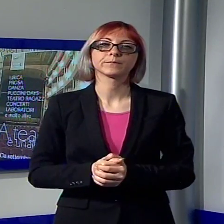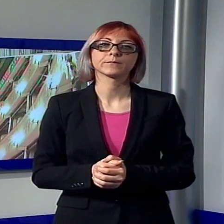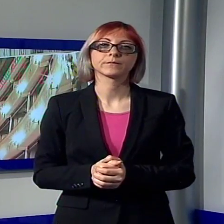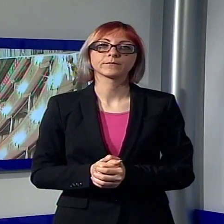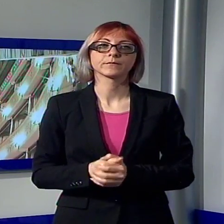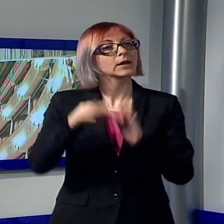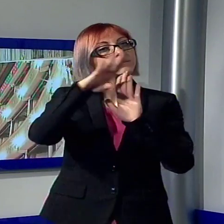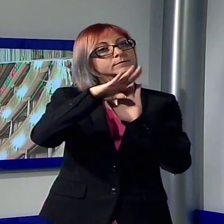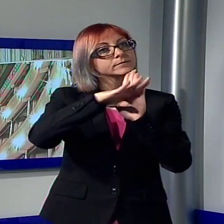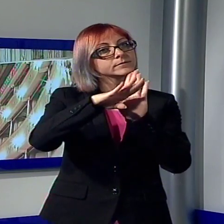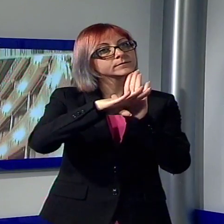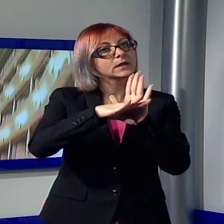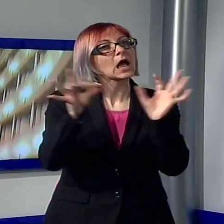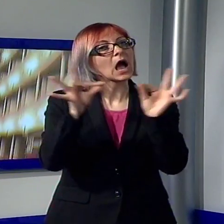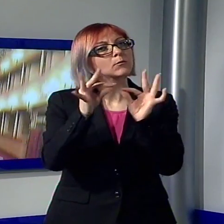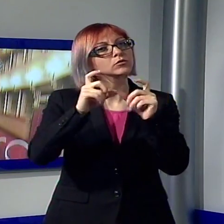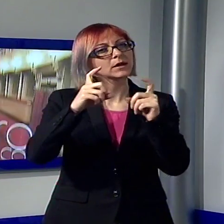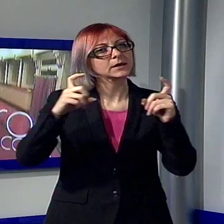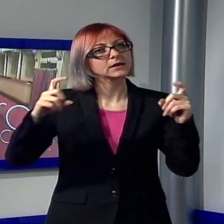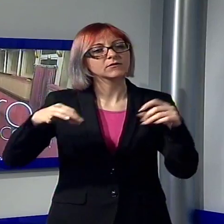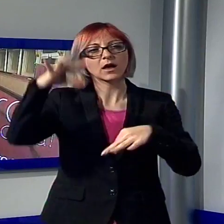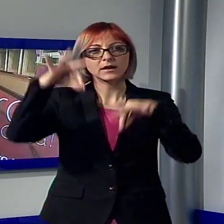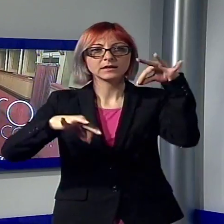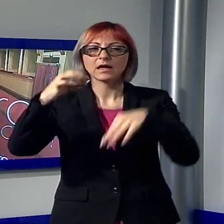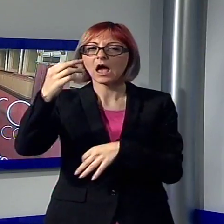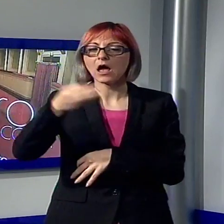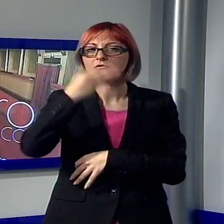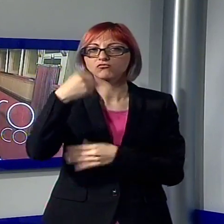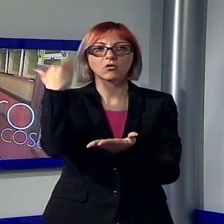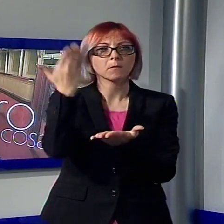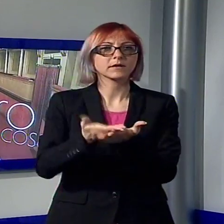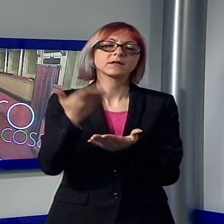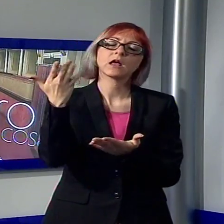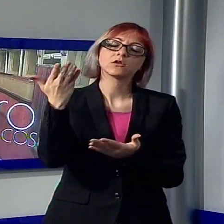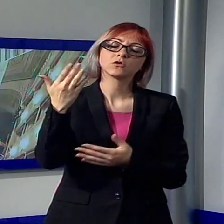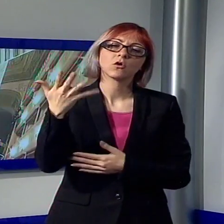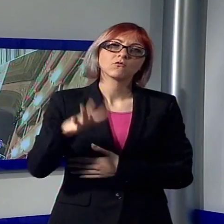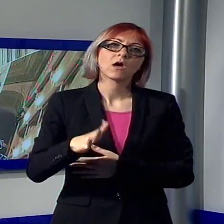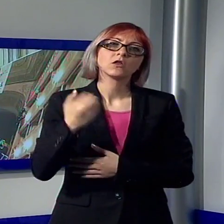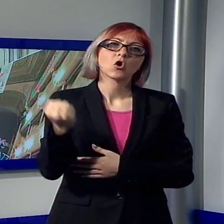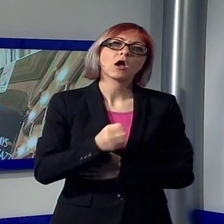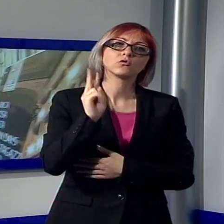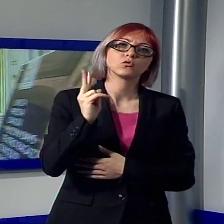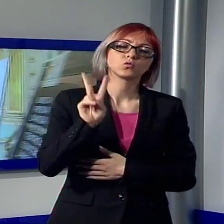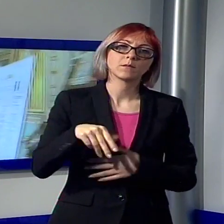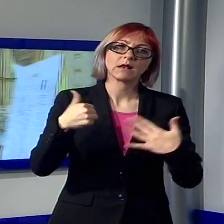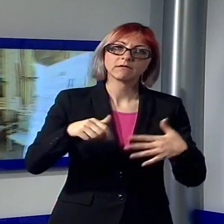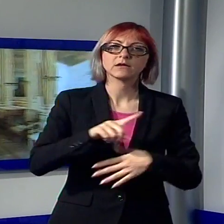stagioni di opera, prosa e danza del Teatro del Giglio per il 2016-2017. Un cartellone di forte impatto